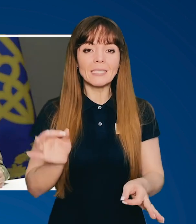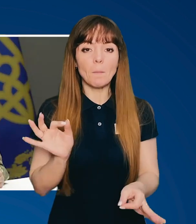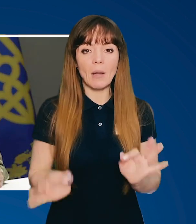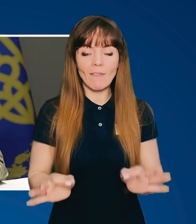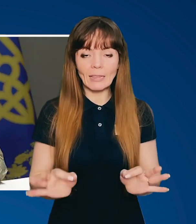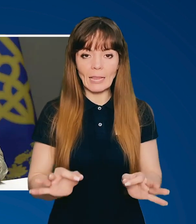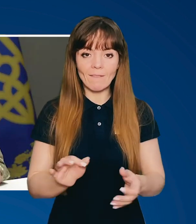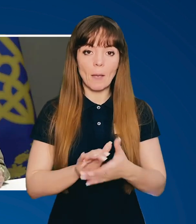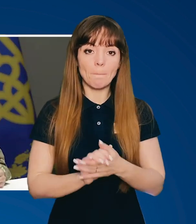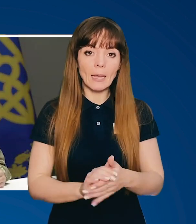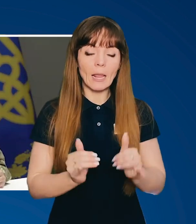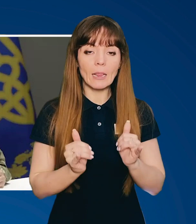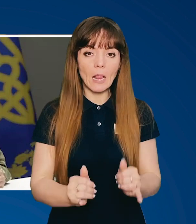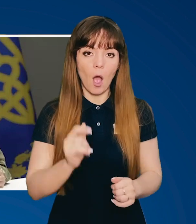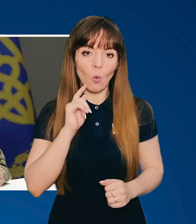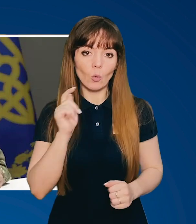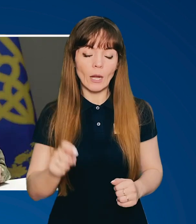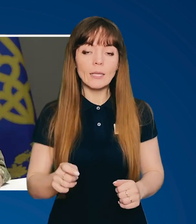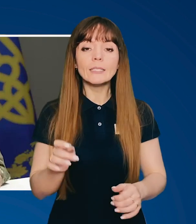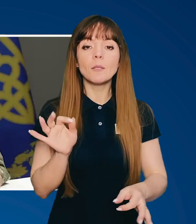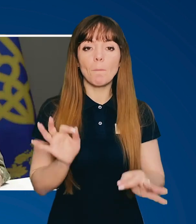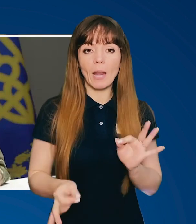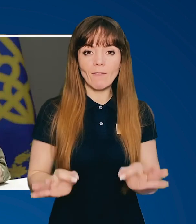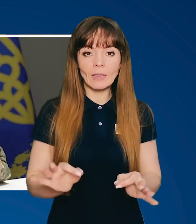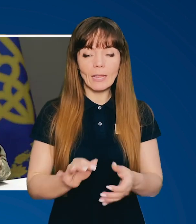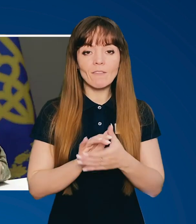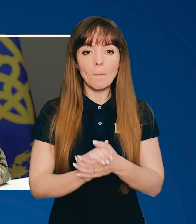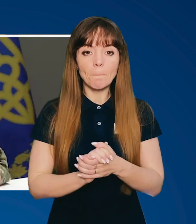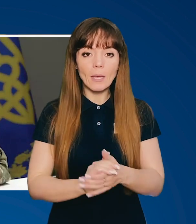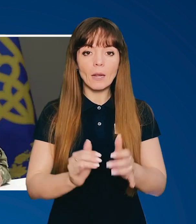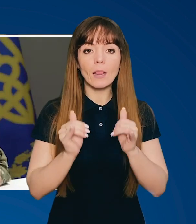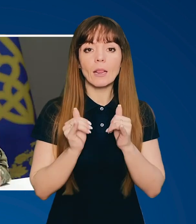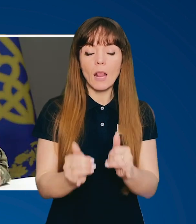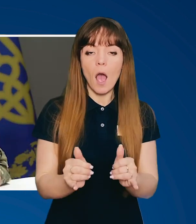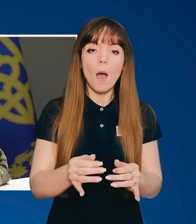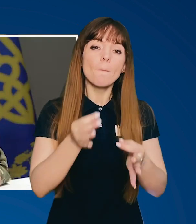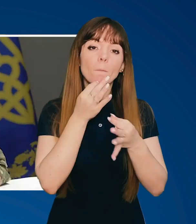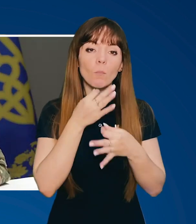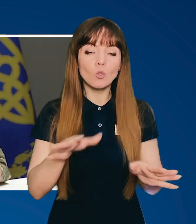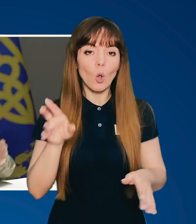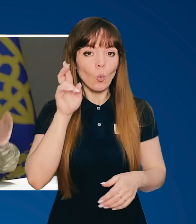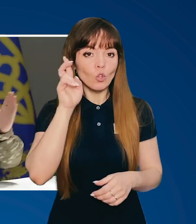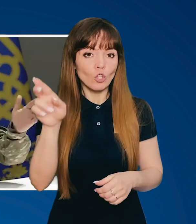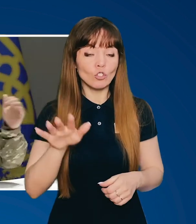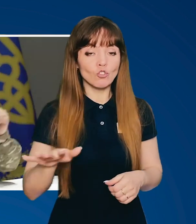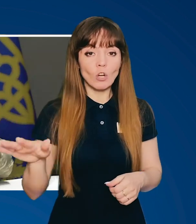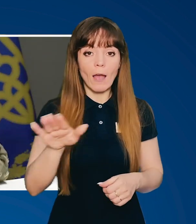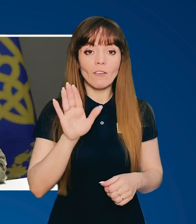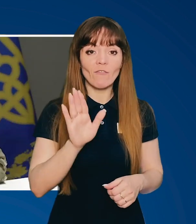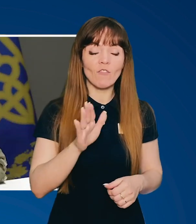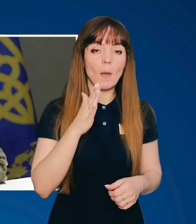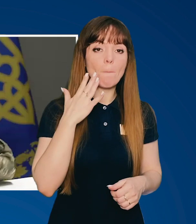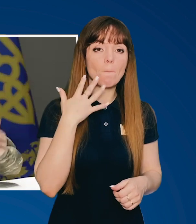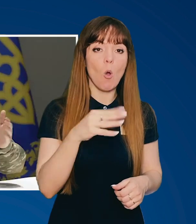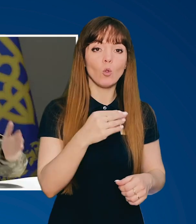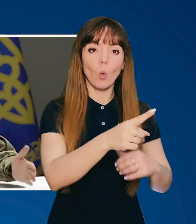Справедливий мир для України. Справедливий мир для будь-якої держави. В Молдові